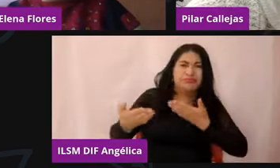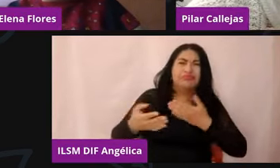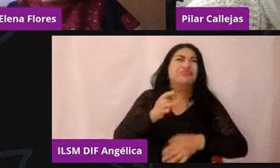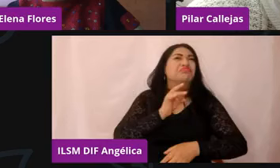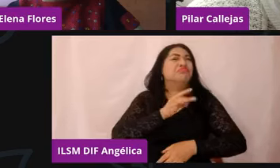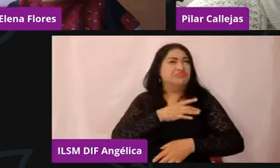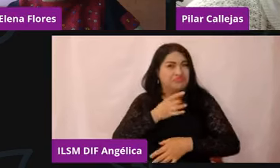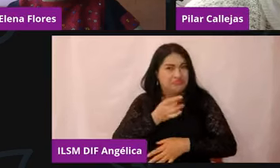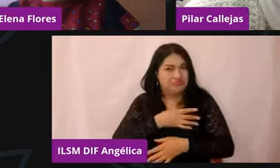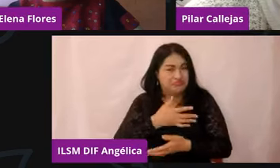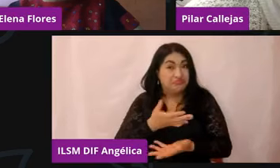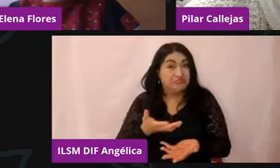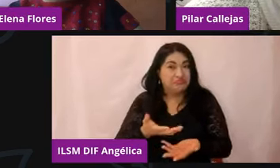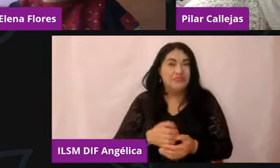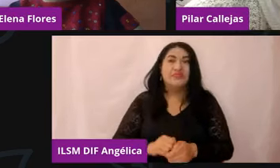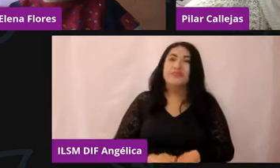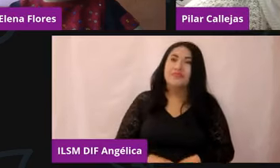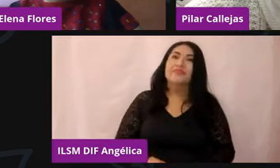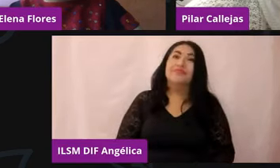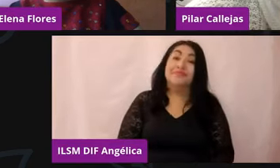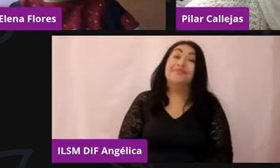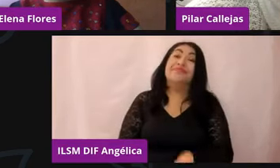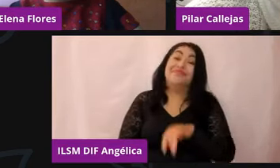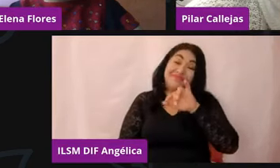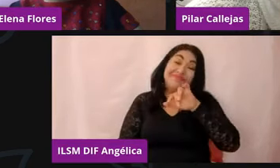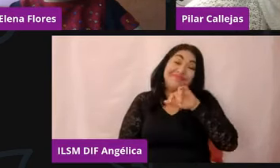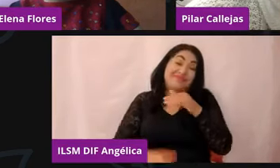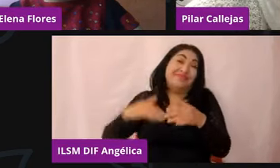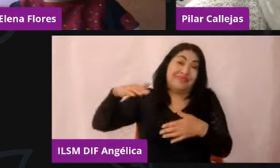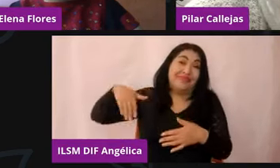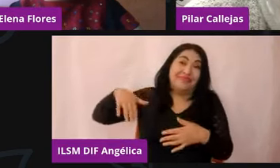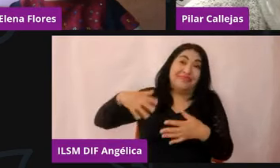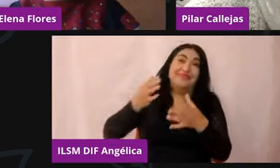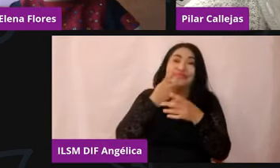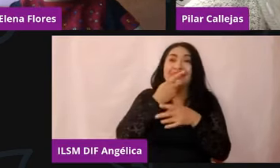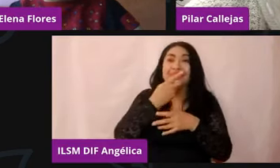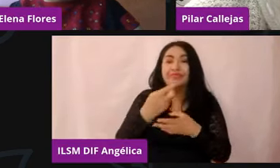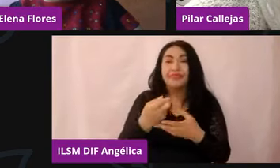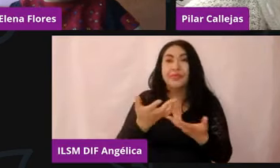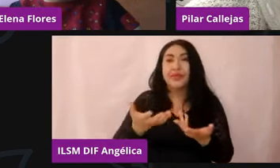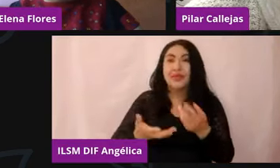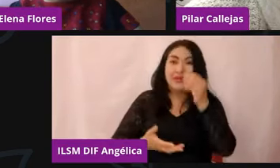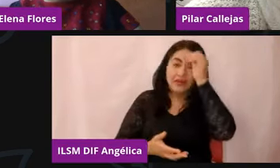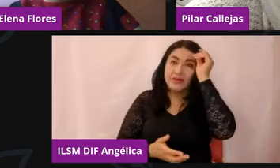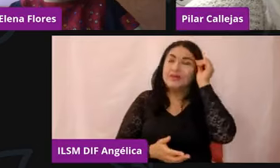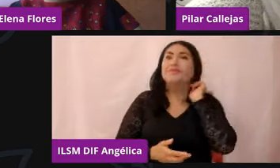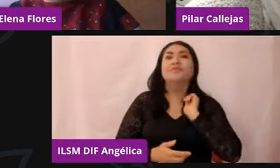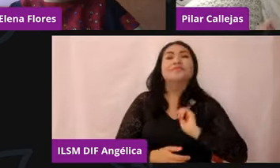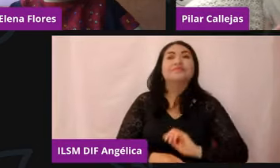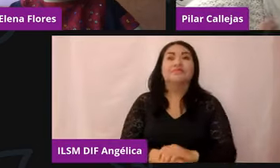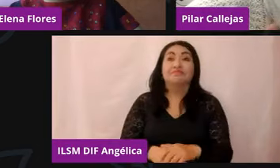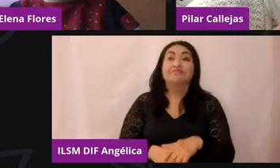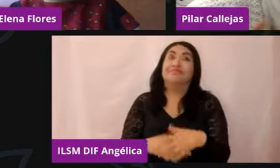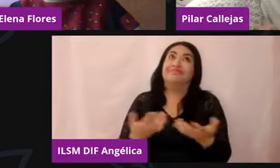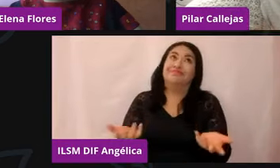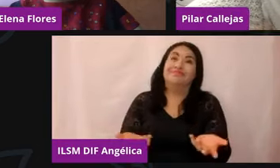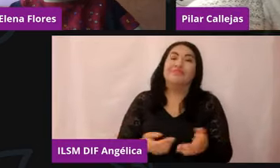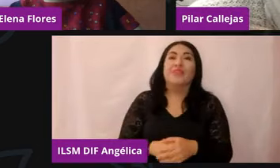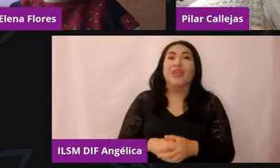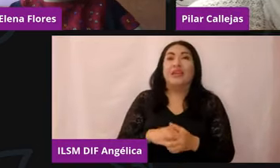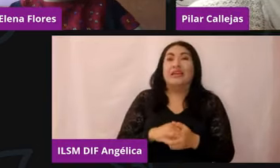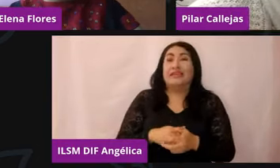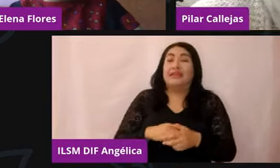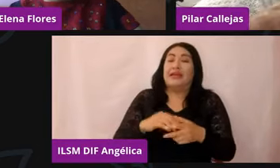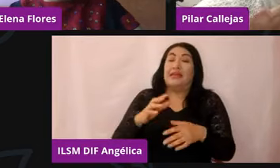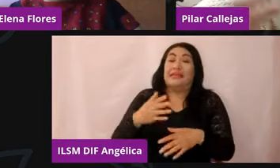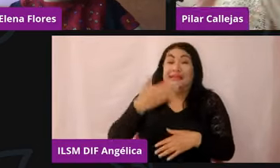Sí, justo como lo estábamos comentando hace ratito, ¿no? O sea, definitivamente nos queda claro que